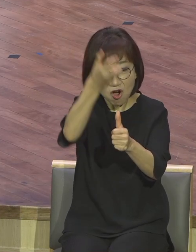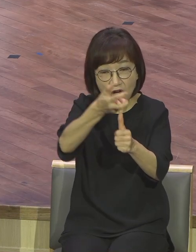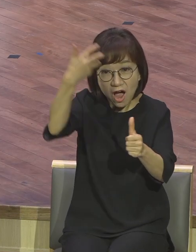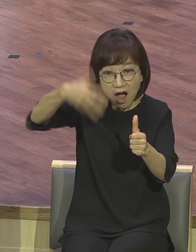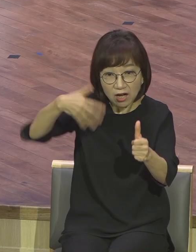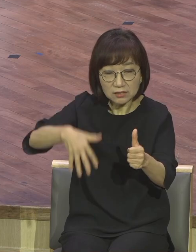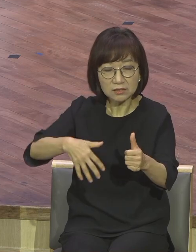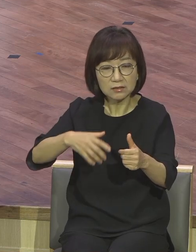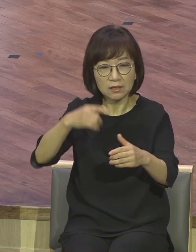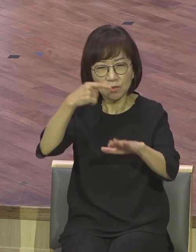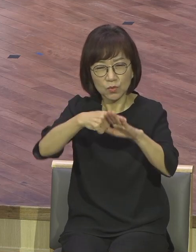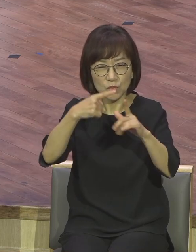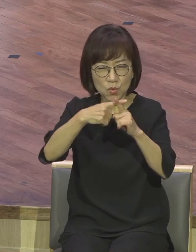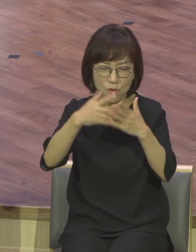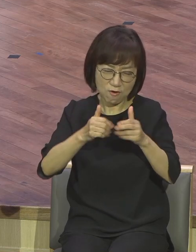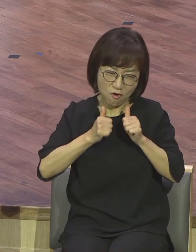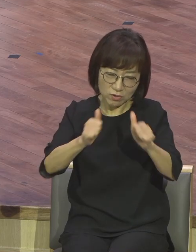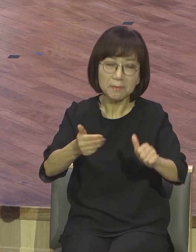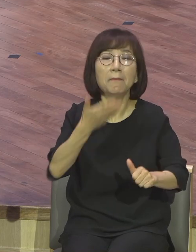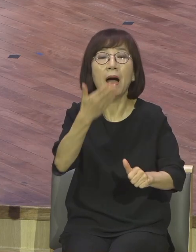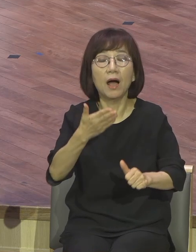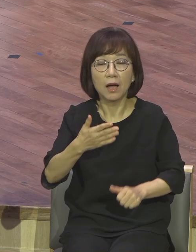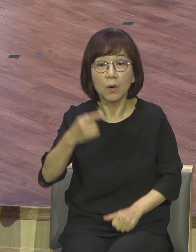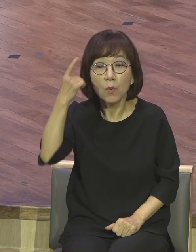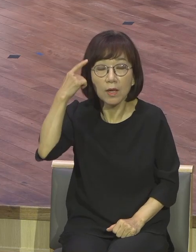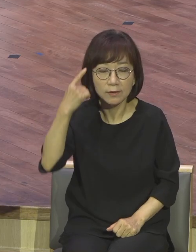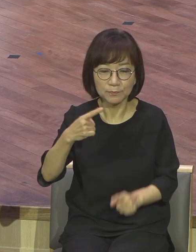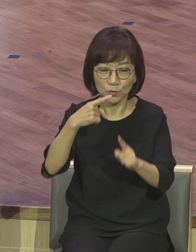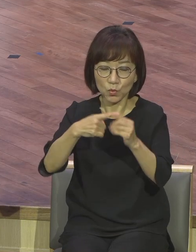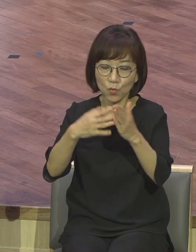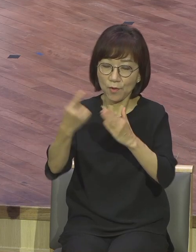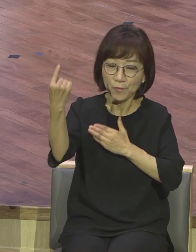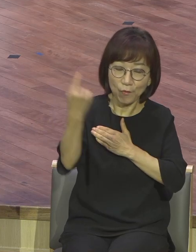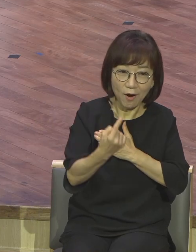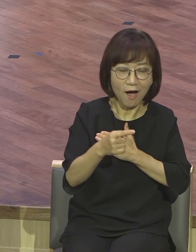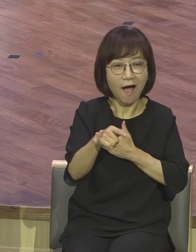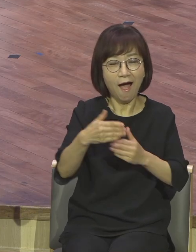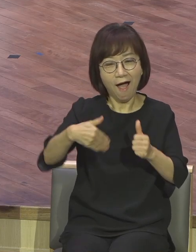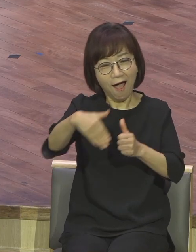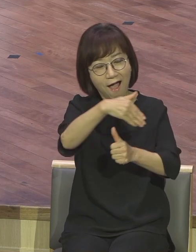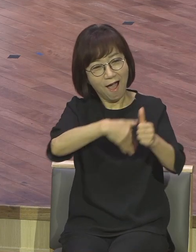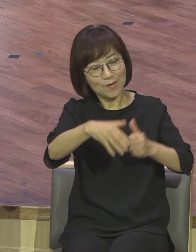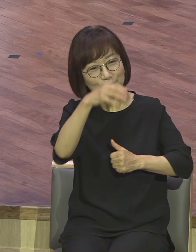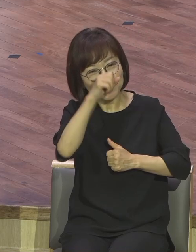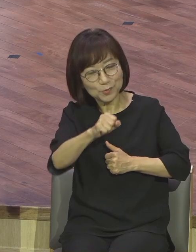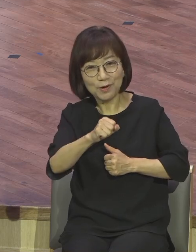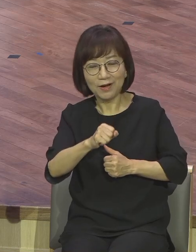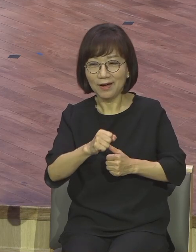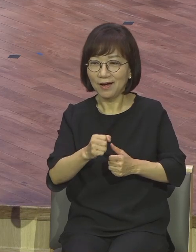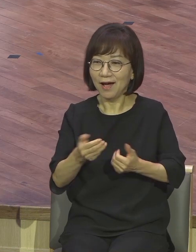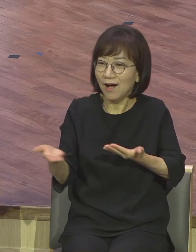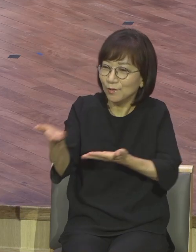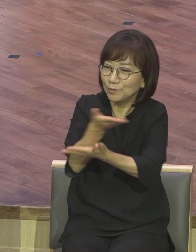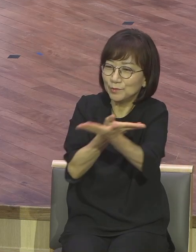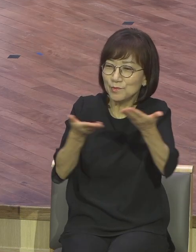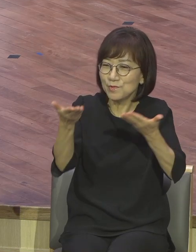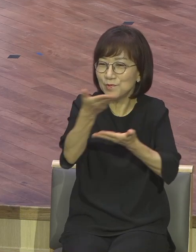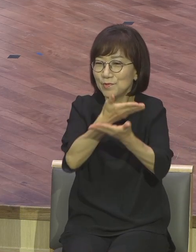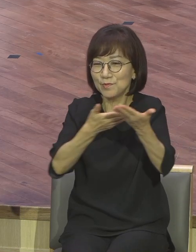교회 분위기가 너무 좋았어요. 좋은 인간관계 때문에 좋은 가르침과 또 내가 하고